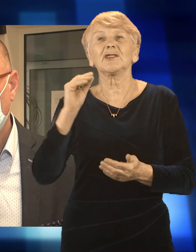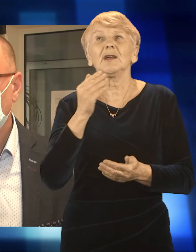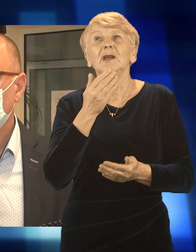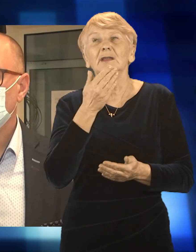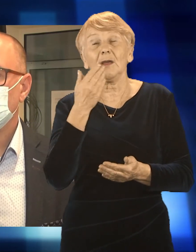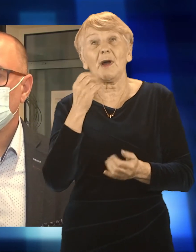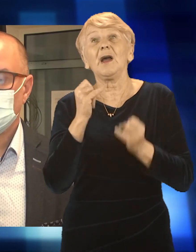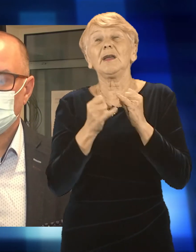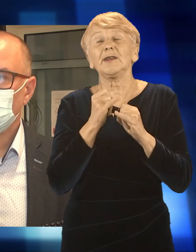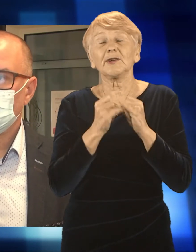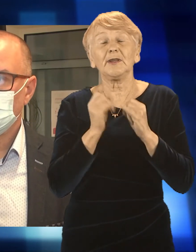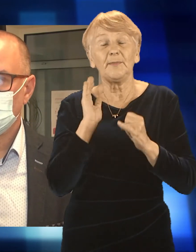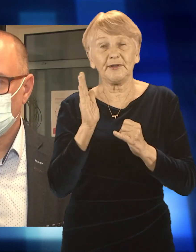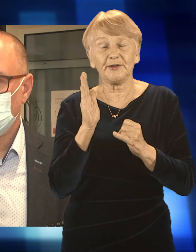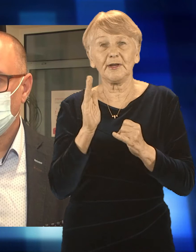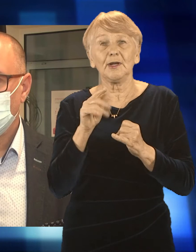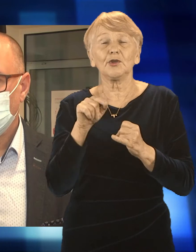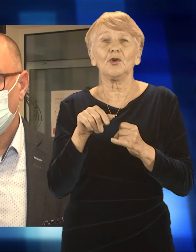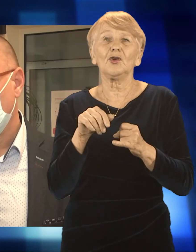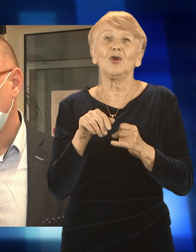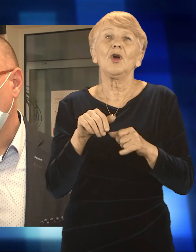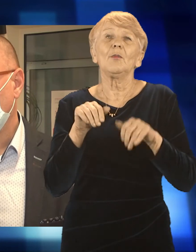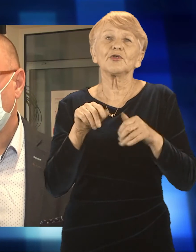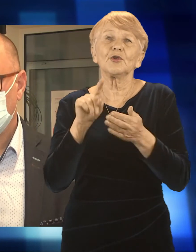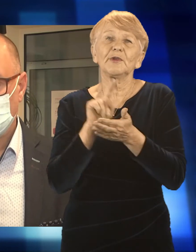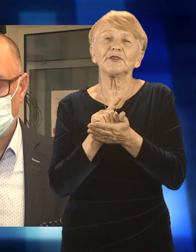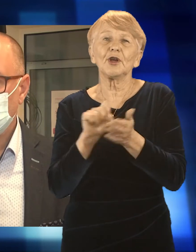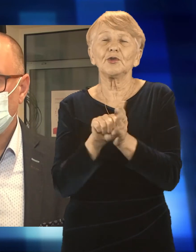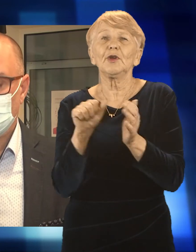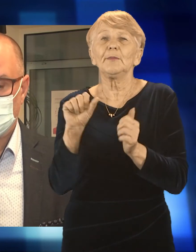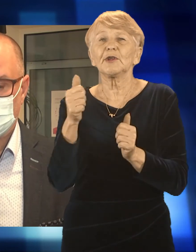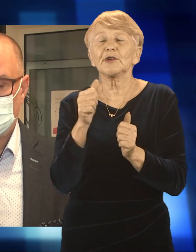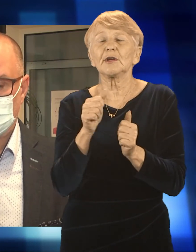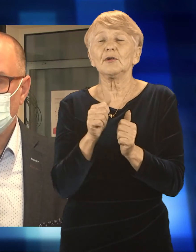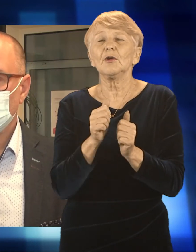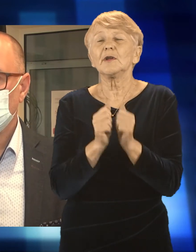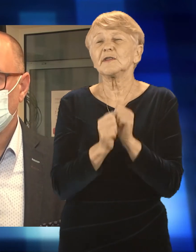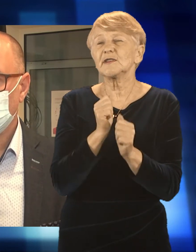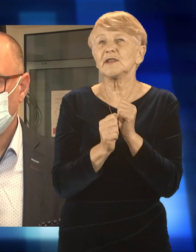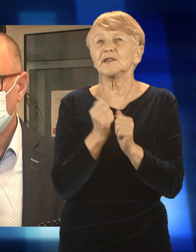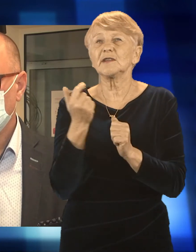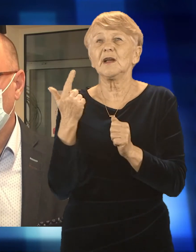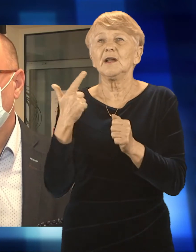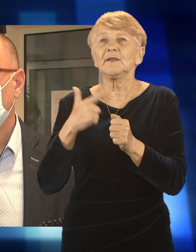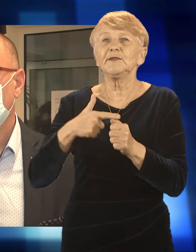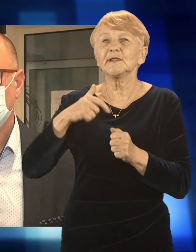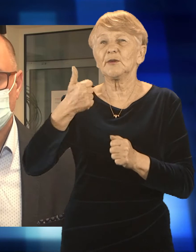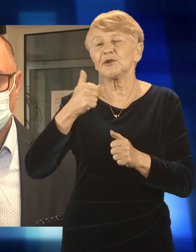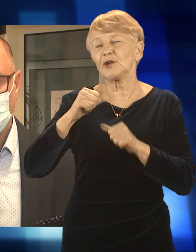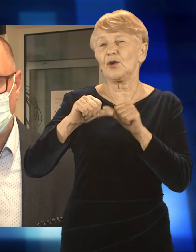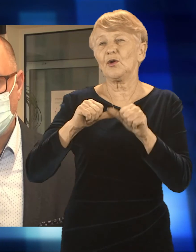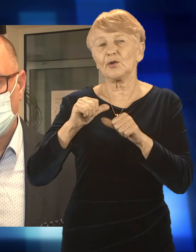powinna tarcza zacząć działać od 1 stycznia. Może wcześniej, ale z tego, co tak jakby